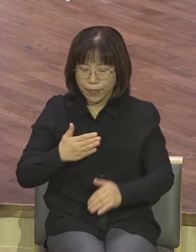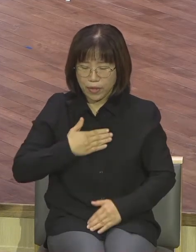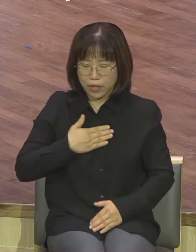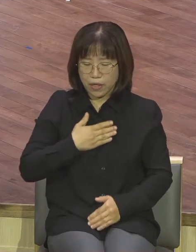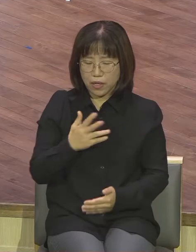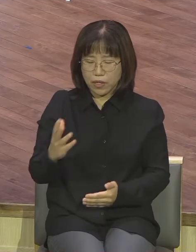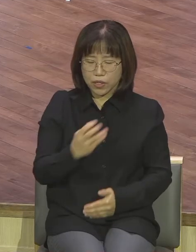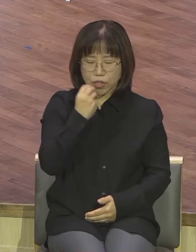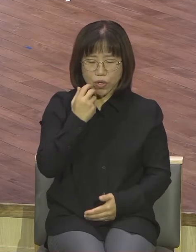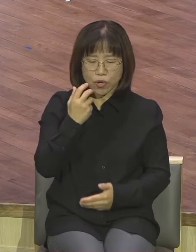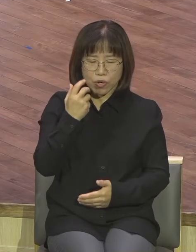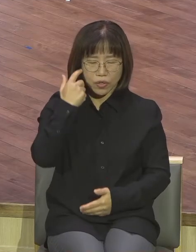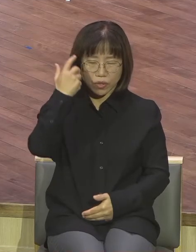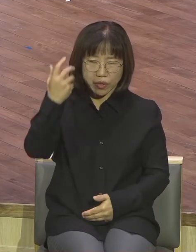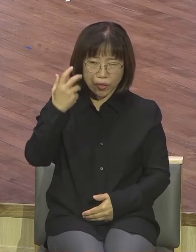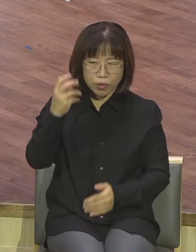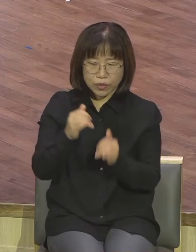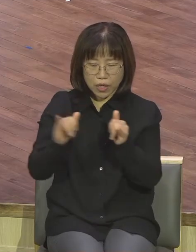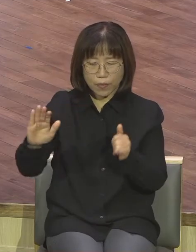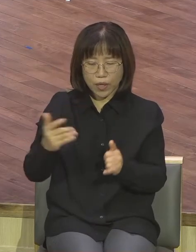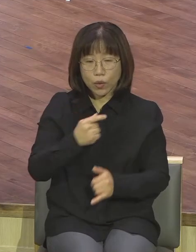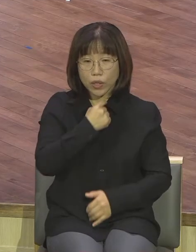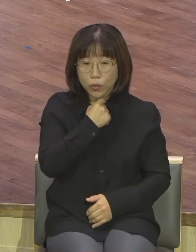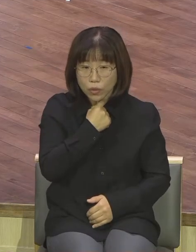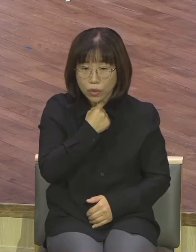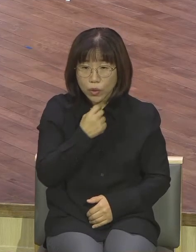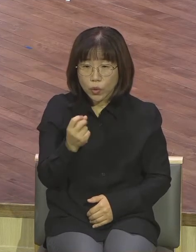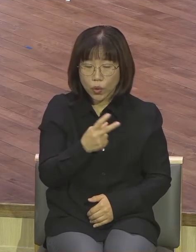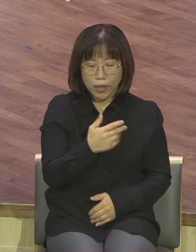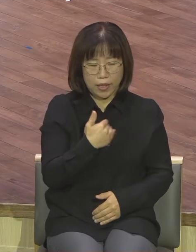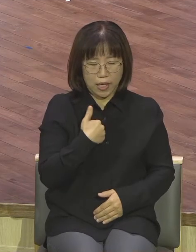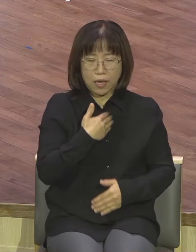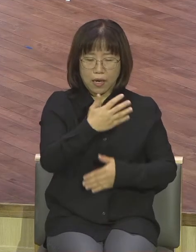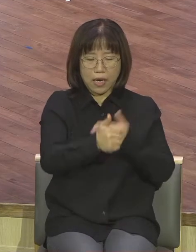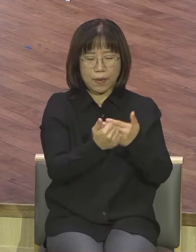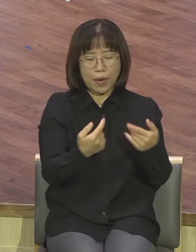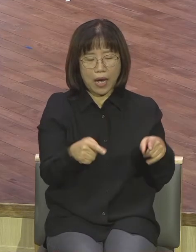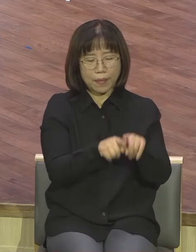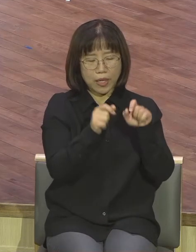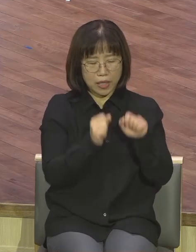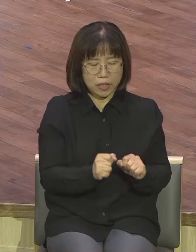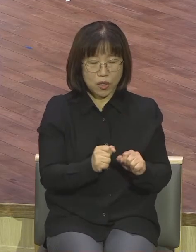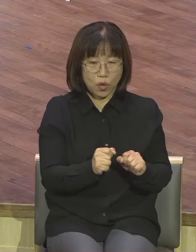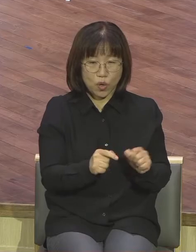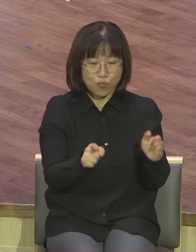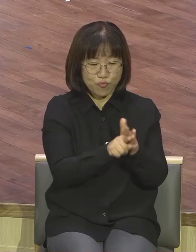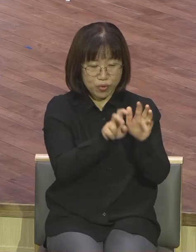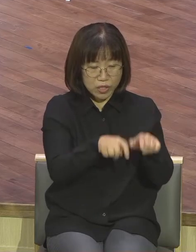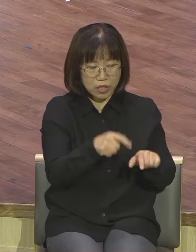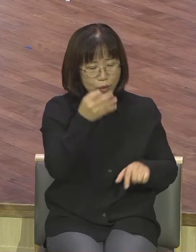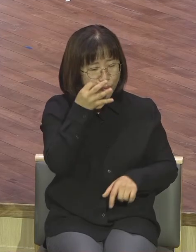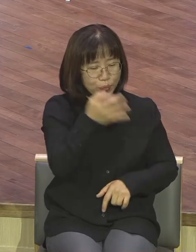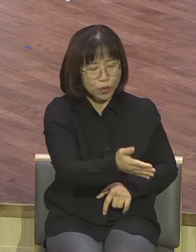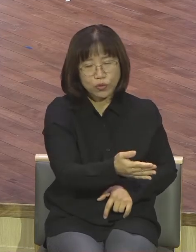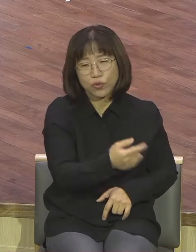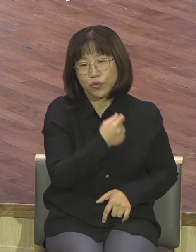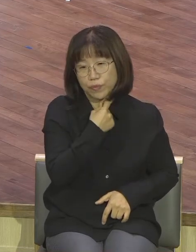주옵소서 불신자가 볼 때도 하나님이 함께 하심을 보기하여 주옵소서 기도를 세밀하게 하세요 언약 꽉 잡고